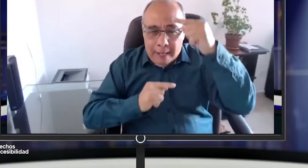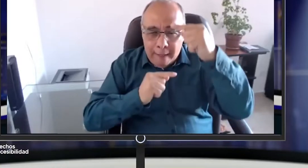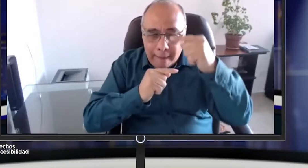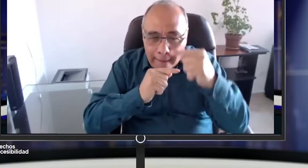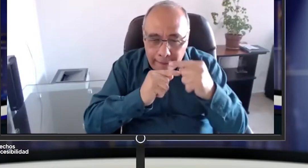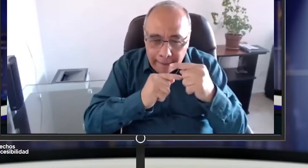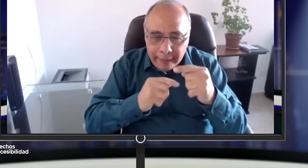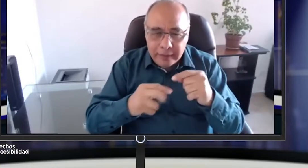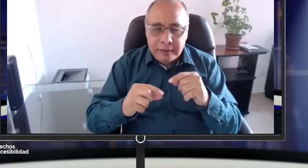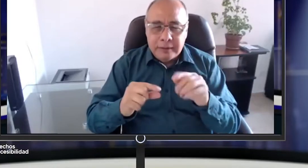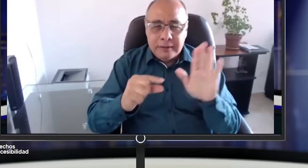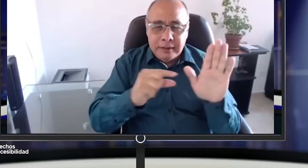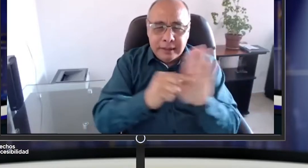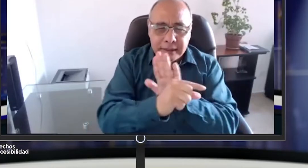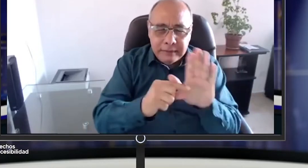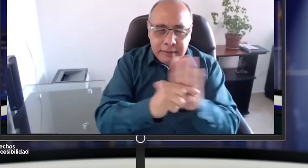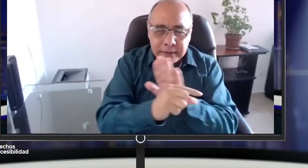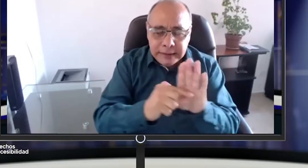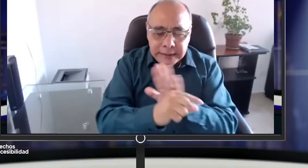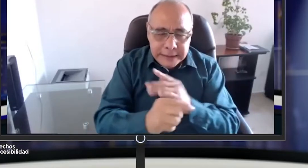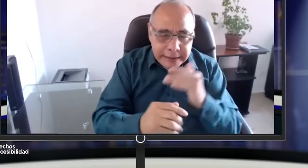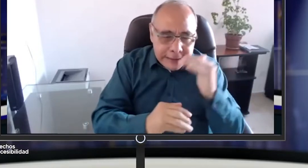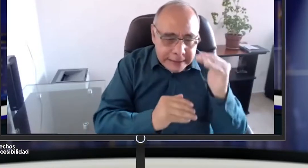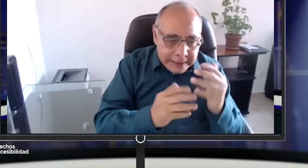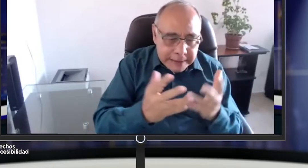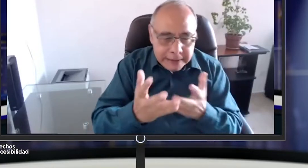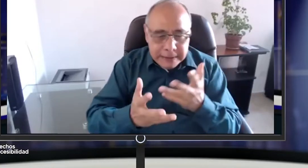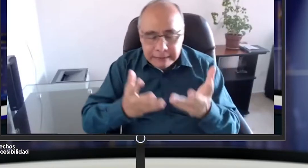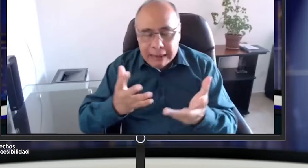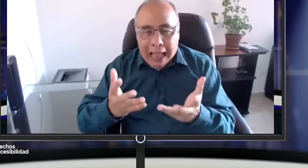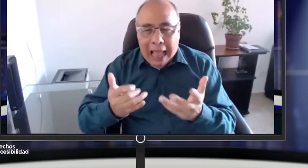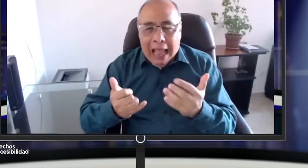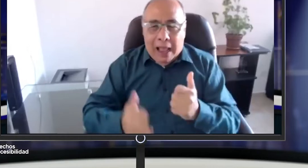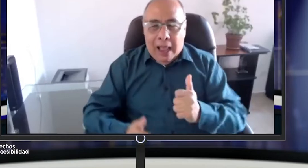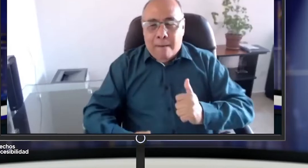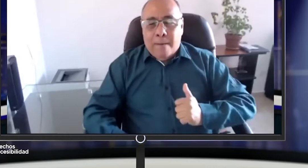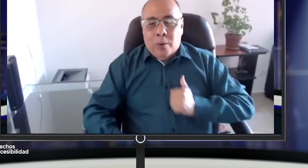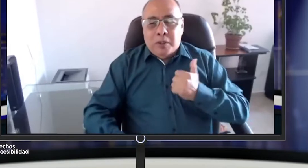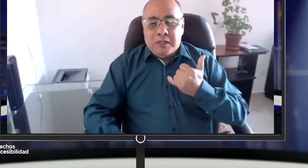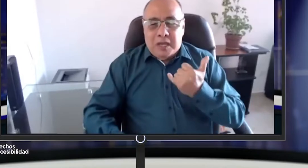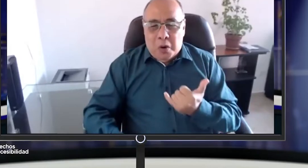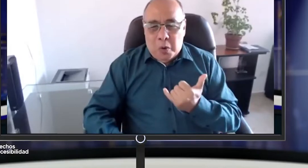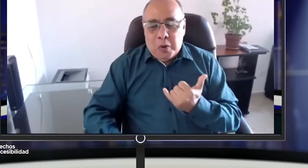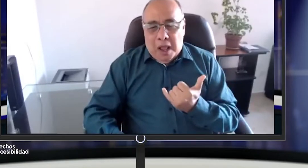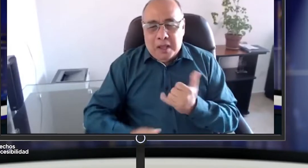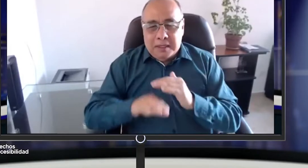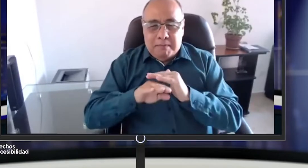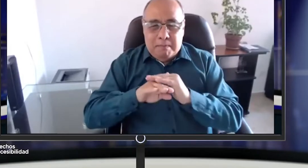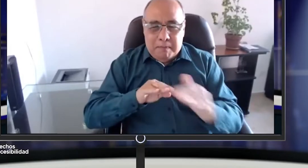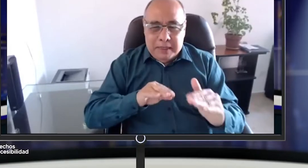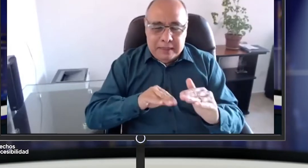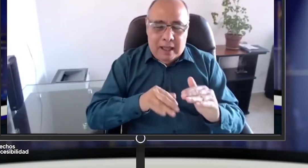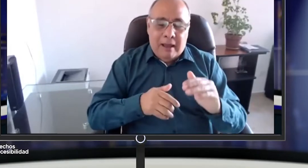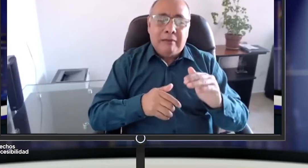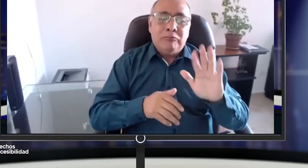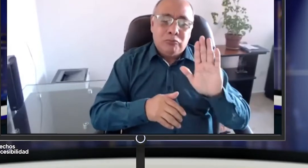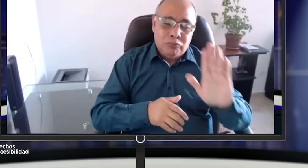manifestado inquietudes frente a la accesibilidad de este servicio de televisión, al tener tal vez el intérprete en